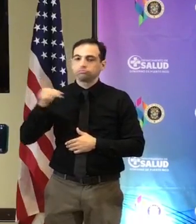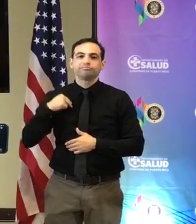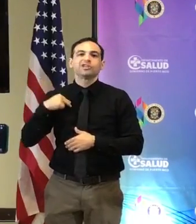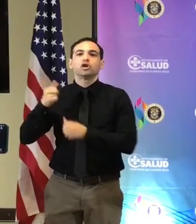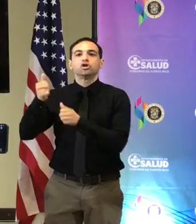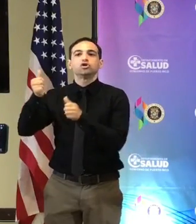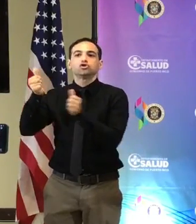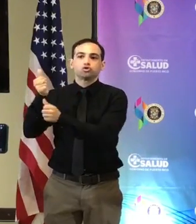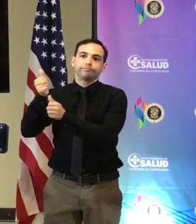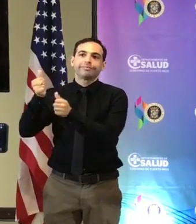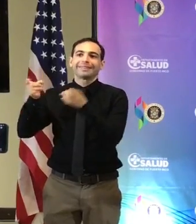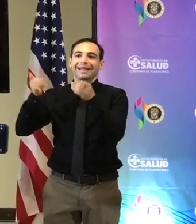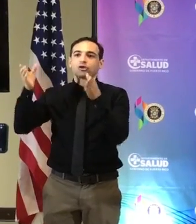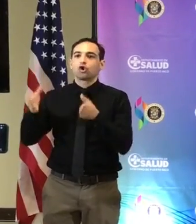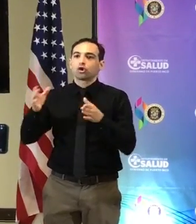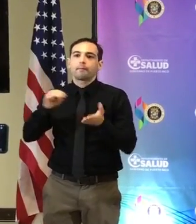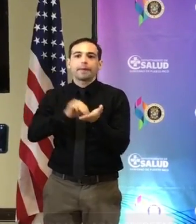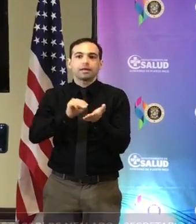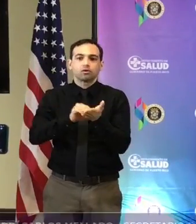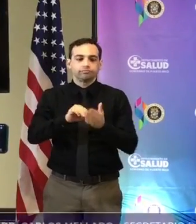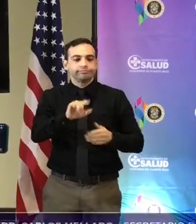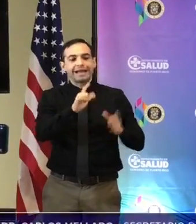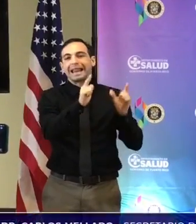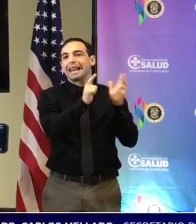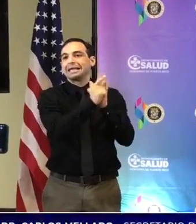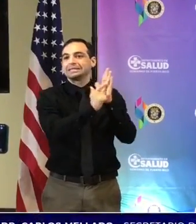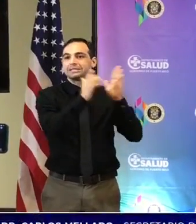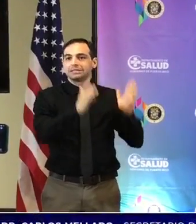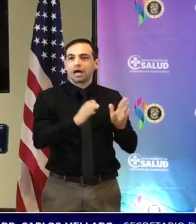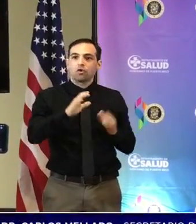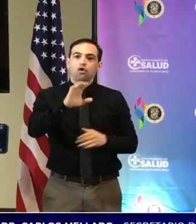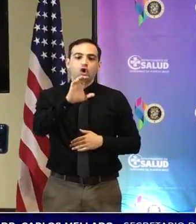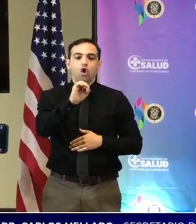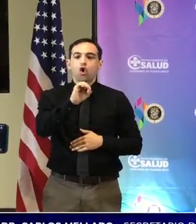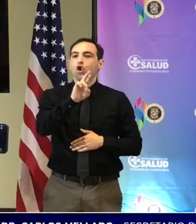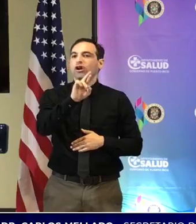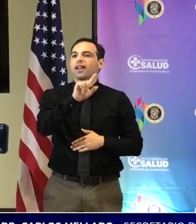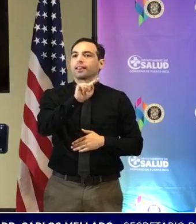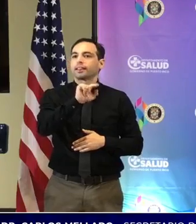licenciado Félix Ortiz, administrador asociado.